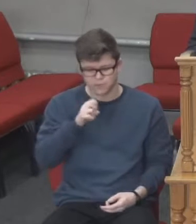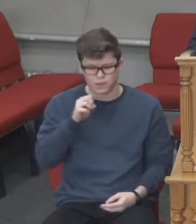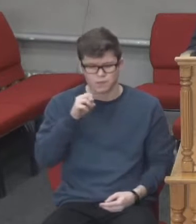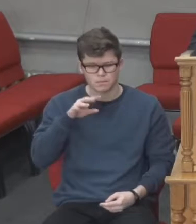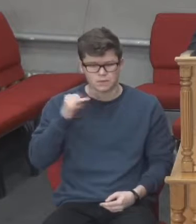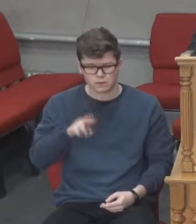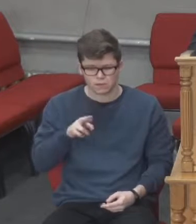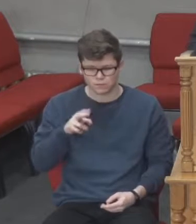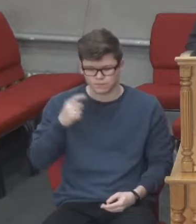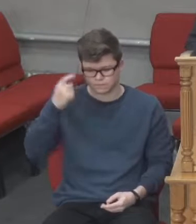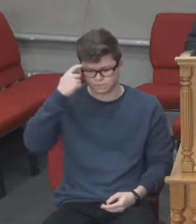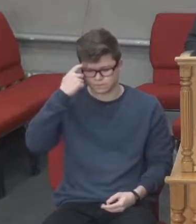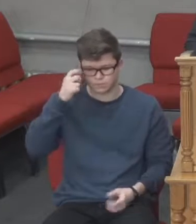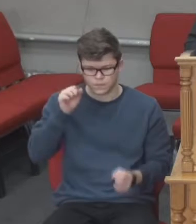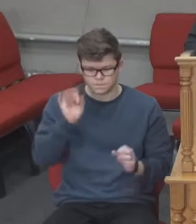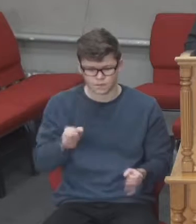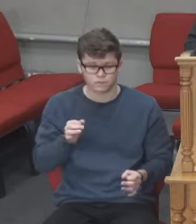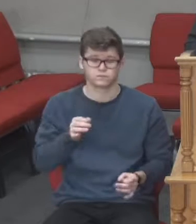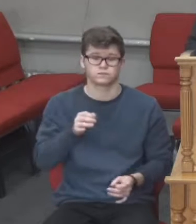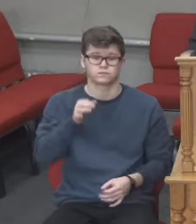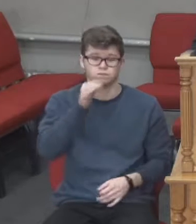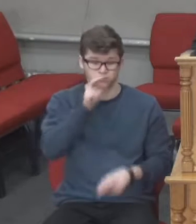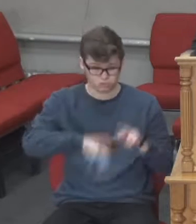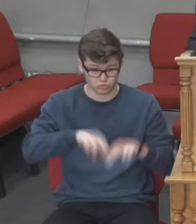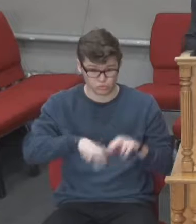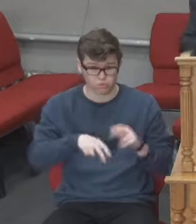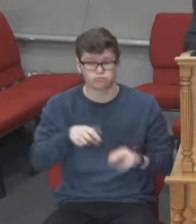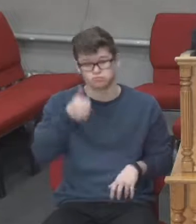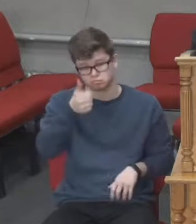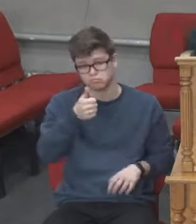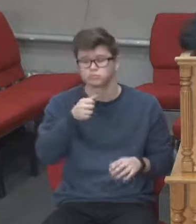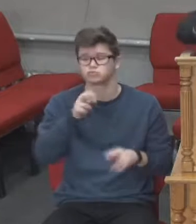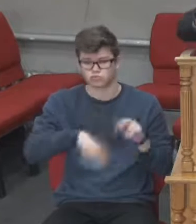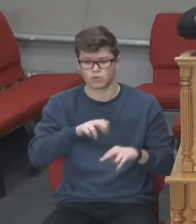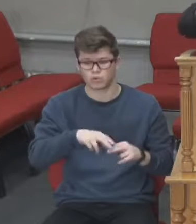будівничі, вони мали меча при собі і однією рукою